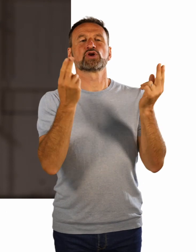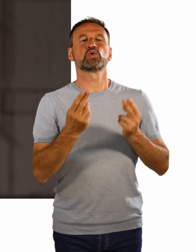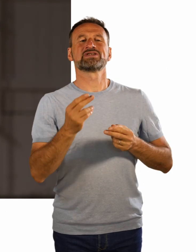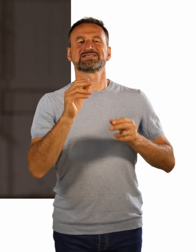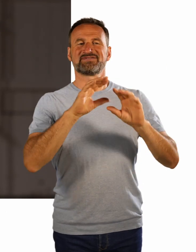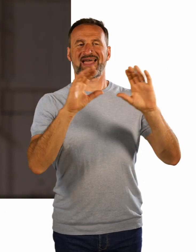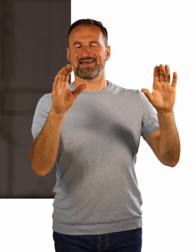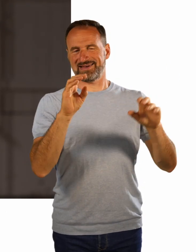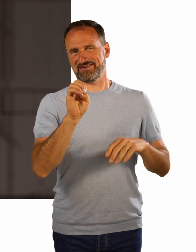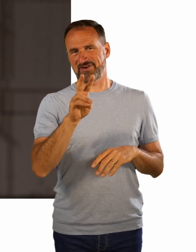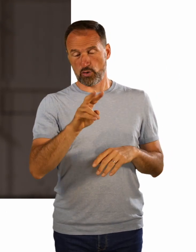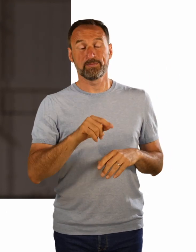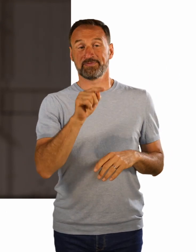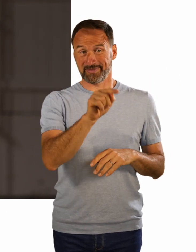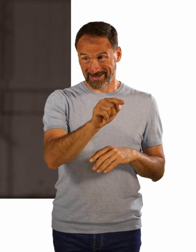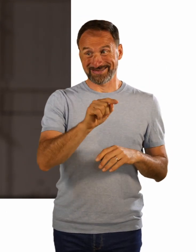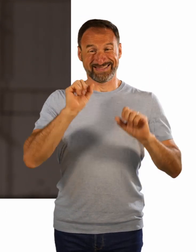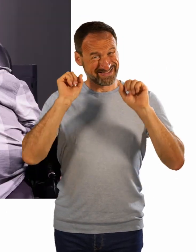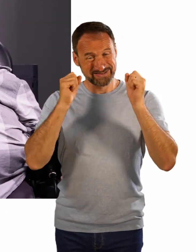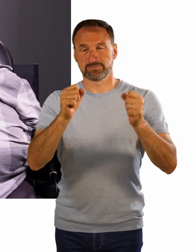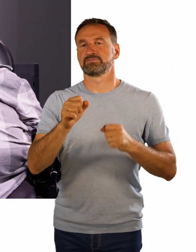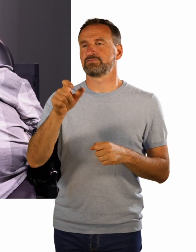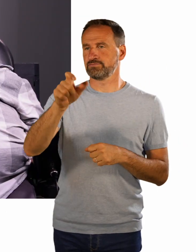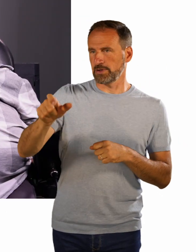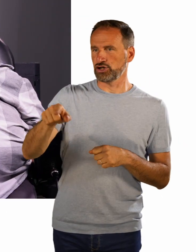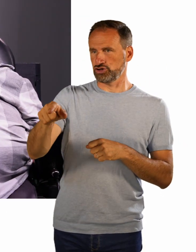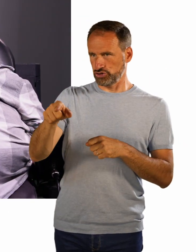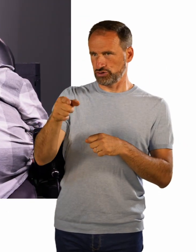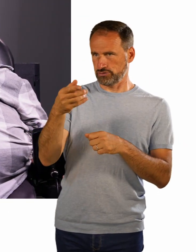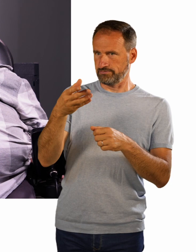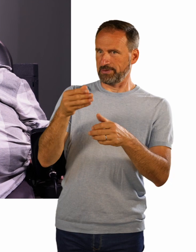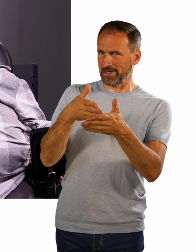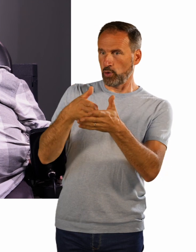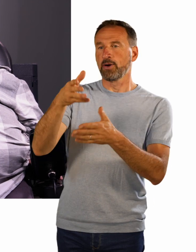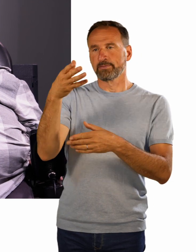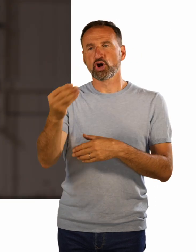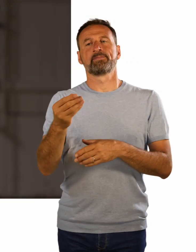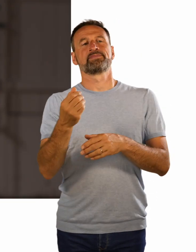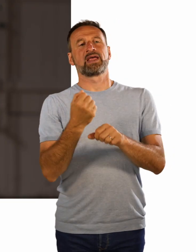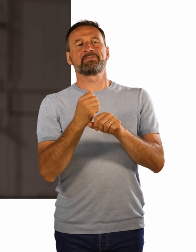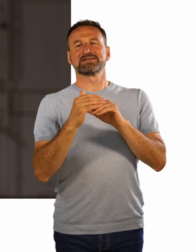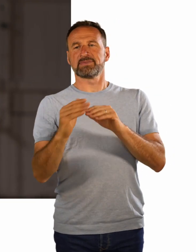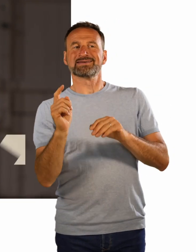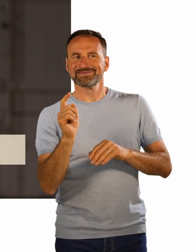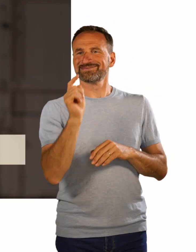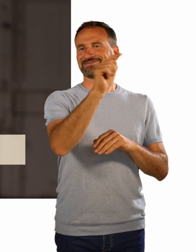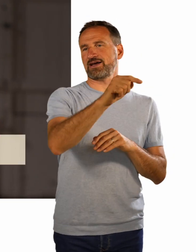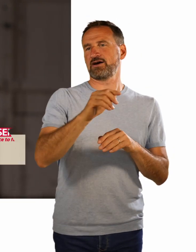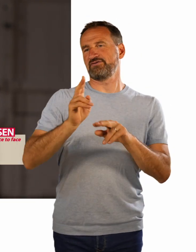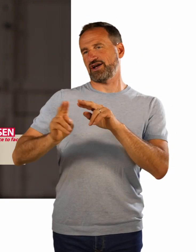Künstlerarbeitsplätze sozusagen bekommen und teilweise an Außenarbeitsstellen arbeiten können. Zwar immer noch mit dem Gehalt